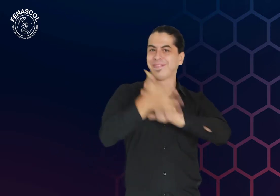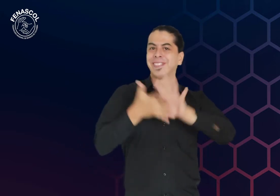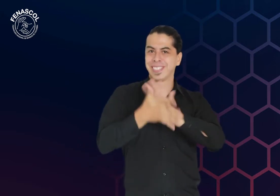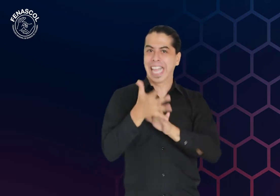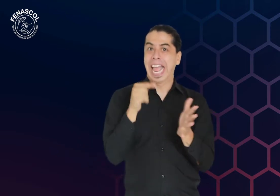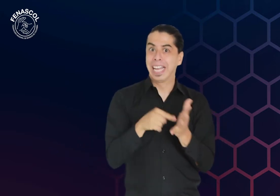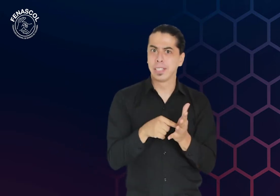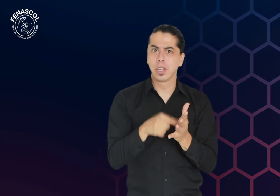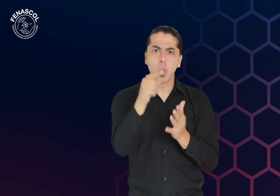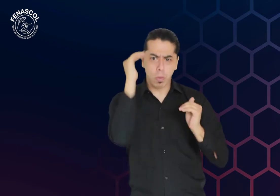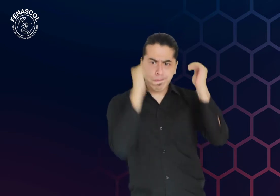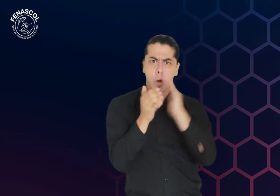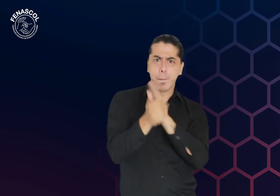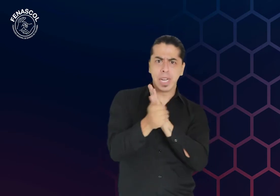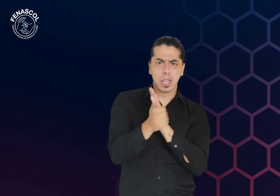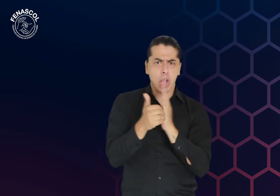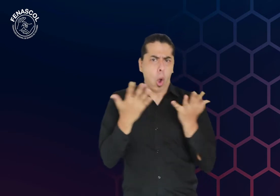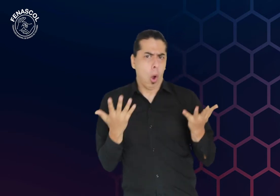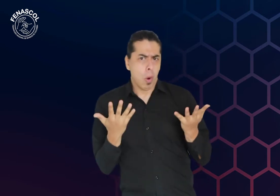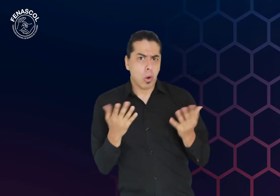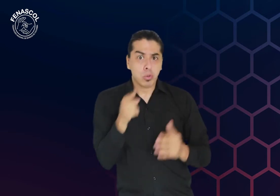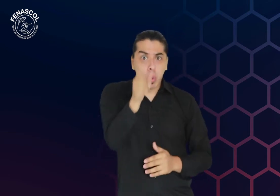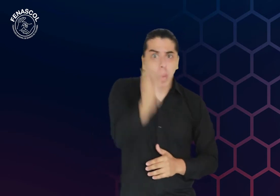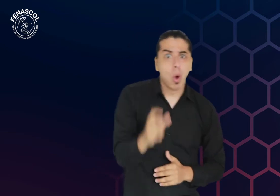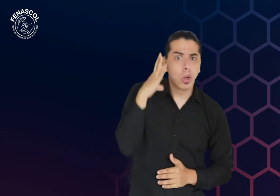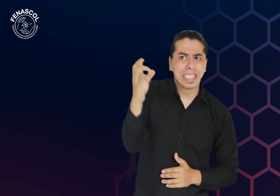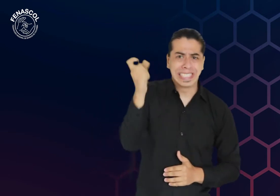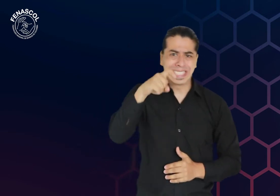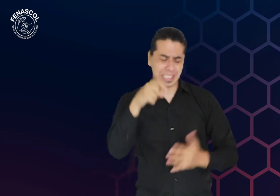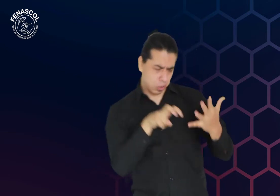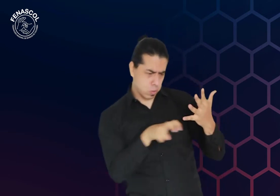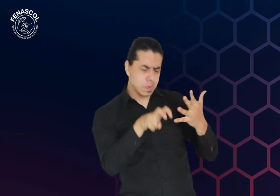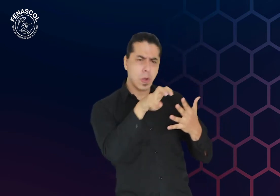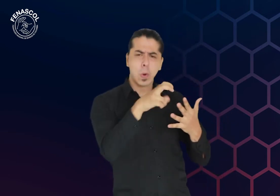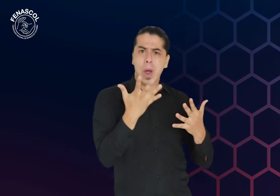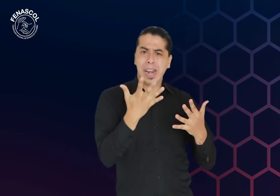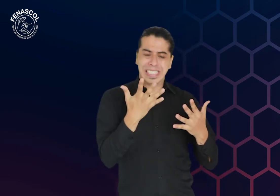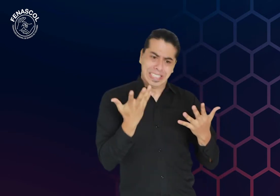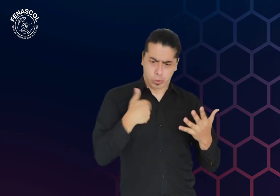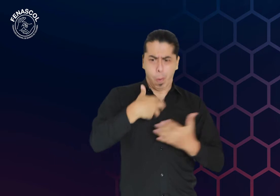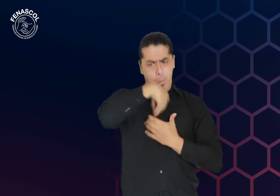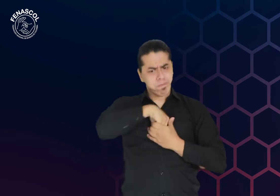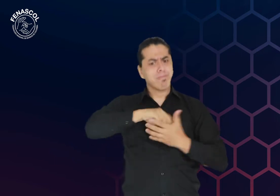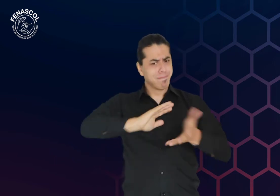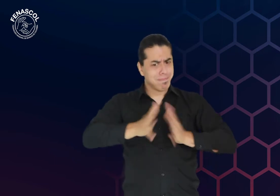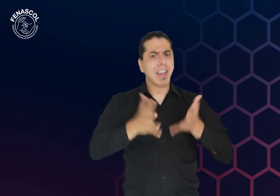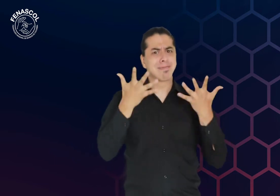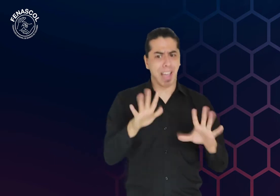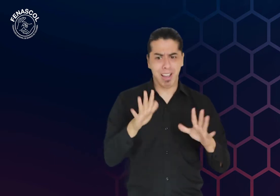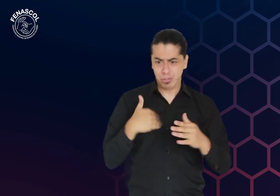Si eres una persona oyente y quieres saber en cuál de nuestros cursos puedes seguir tu formación de acuerdo a tus competencias, teniendo en